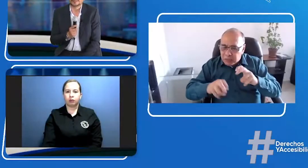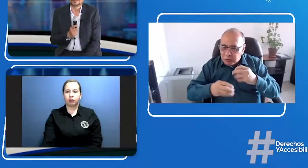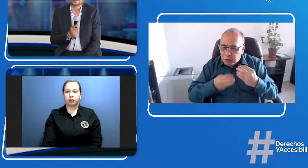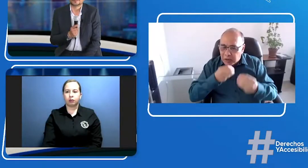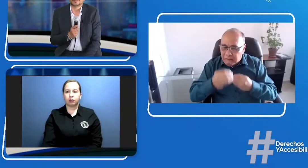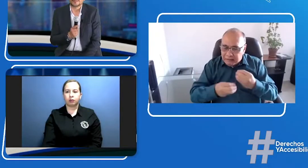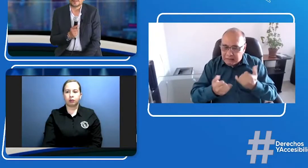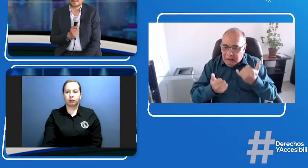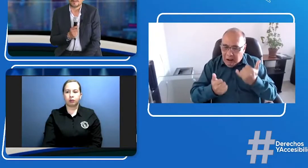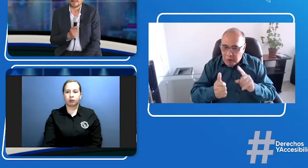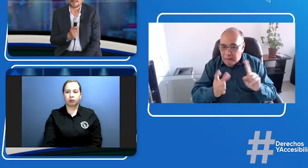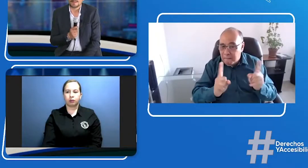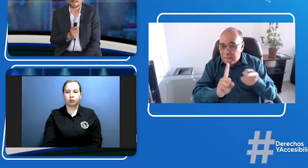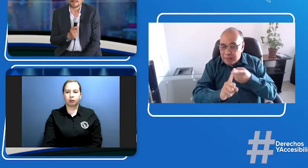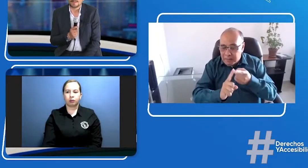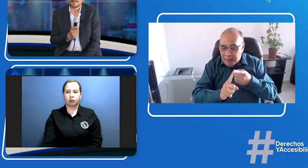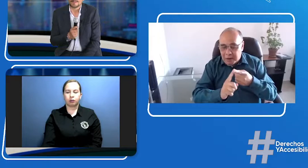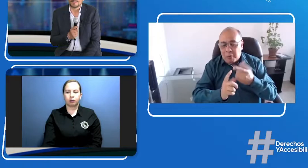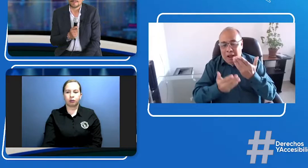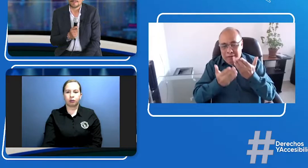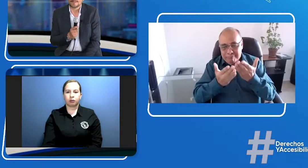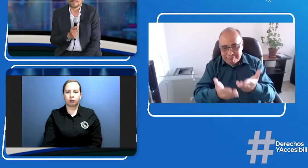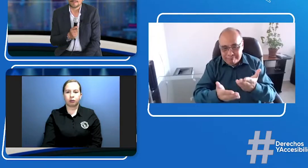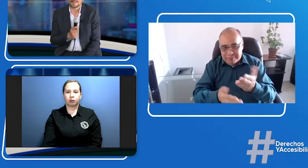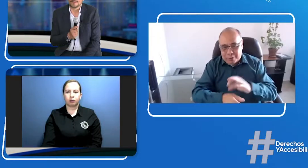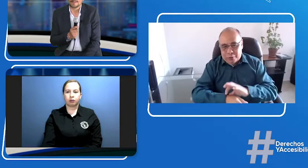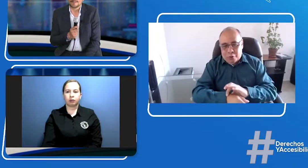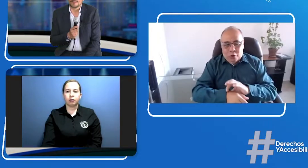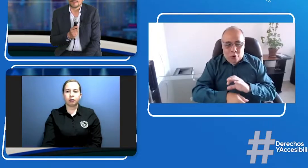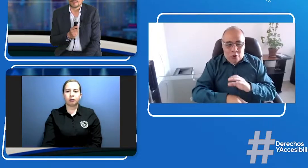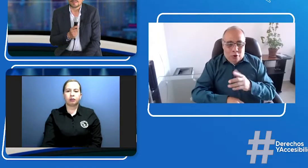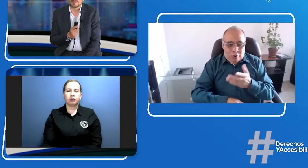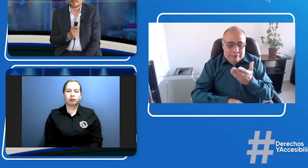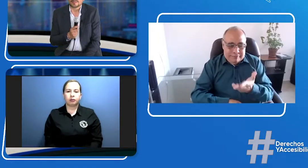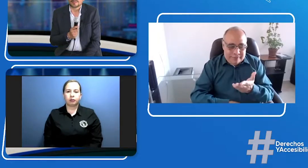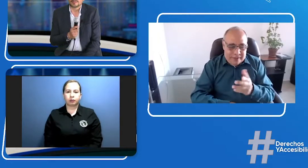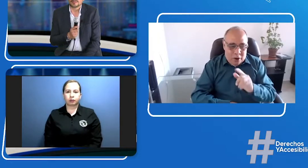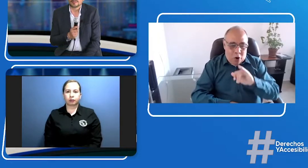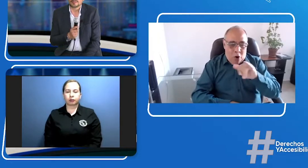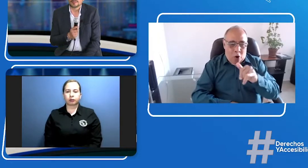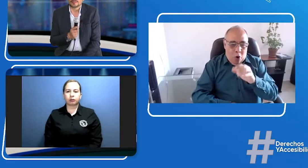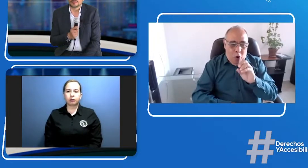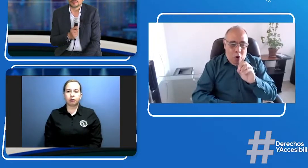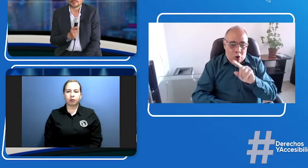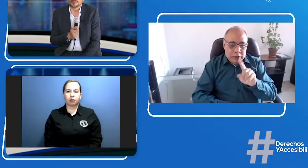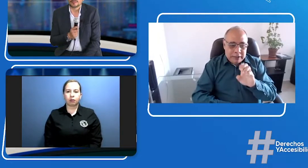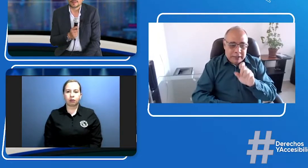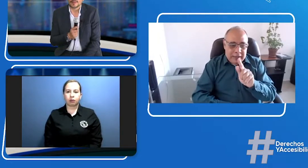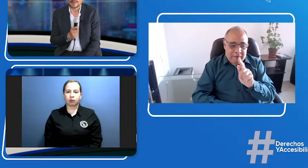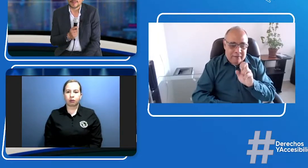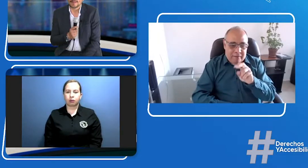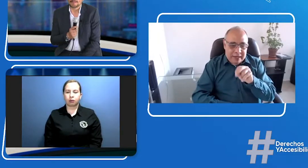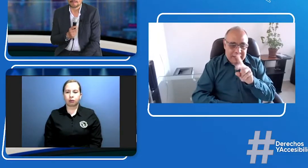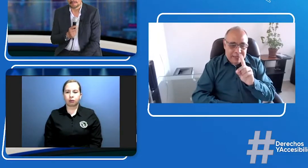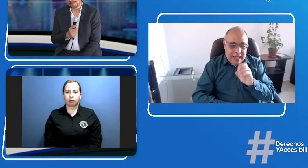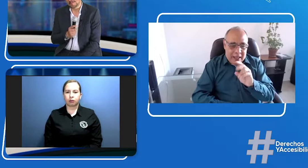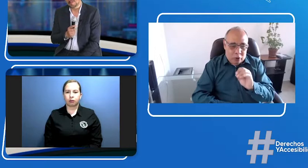a hablar y les vamos a hacer unas preguntas acerca de esta investigación. Inicialmente pues voy a darle paso y